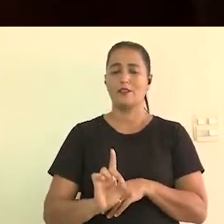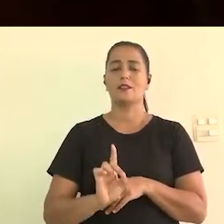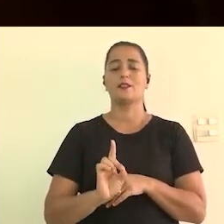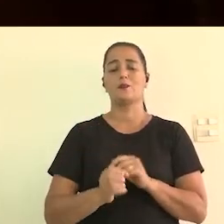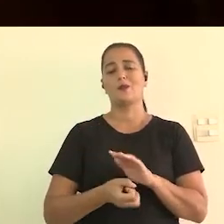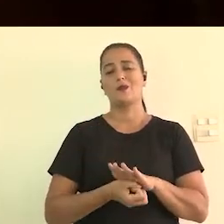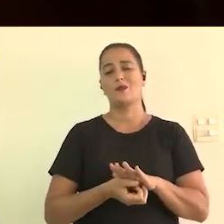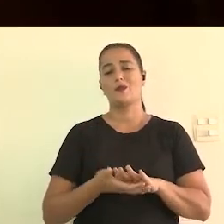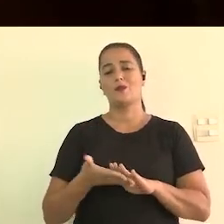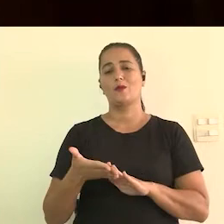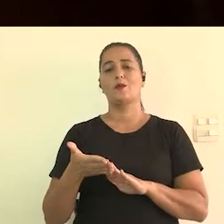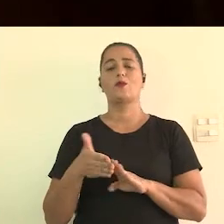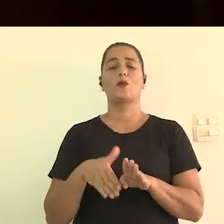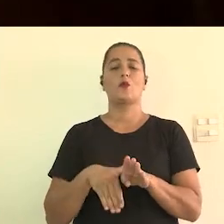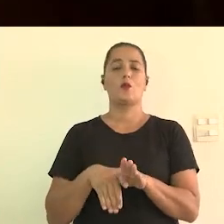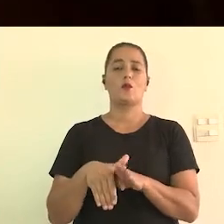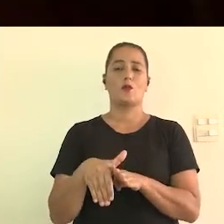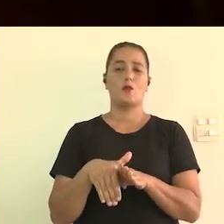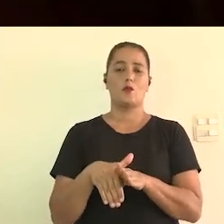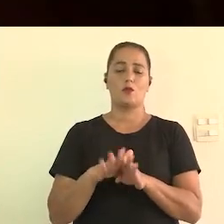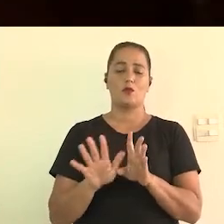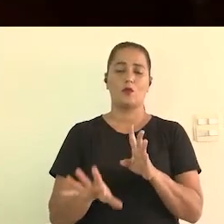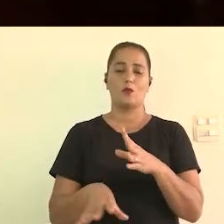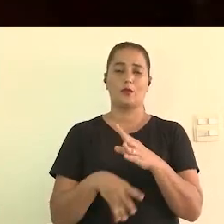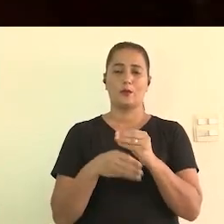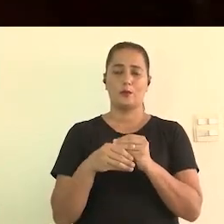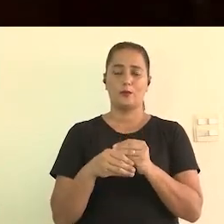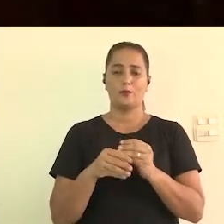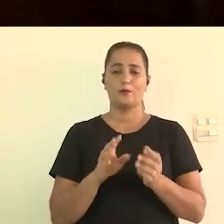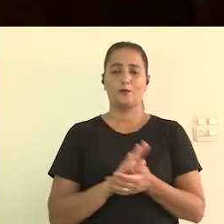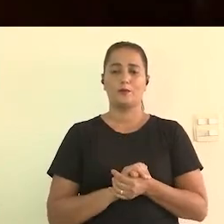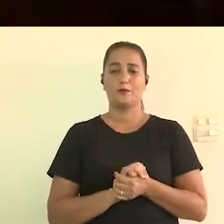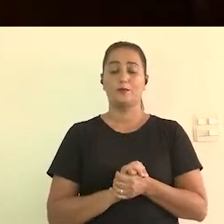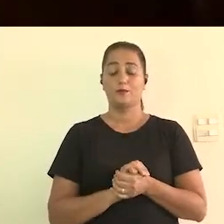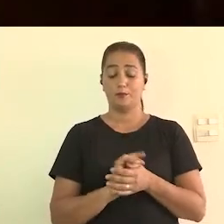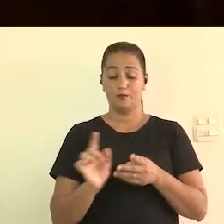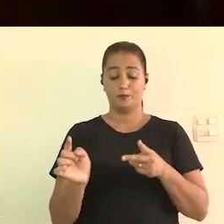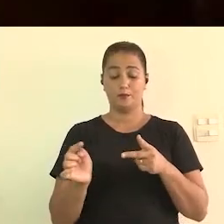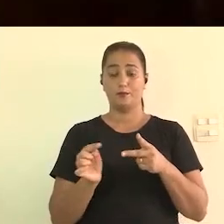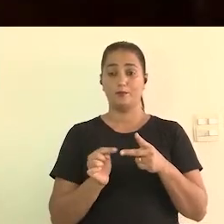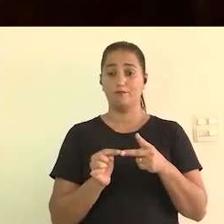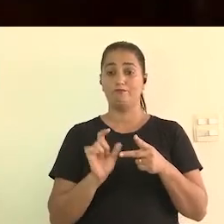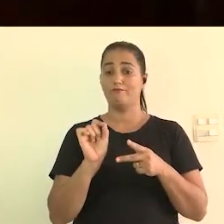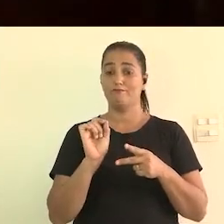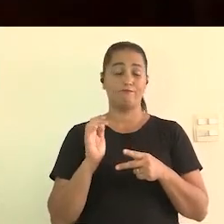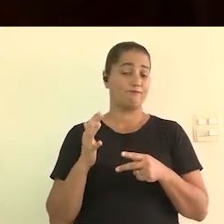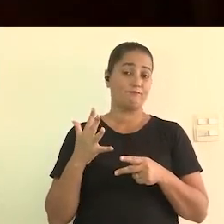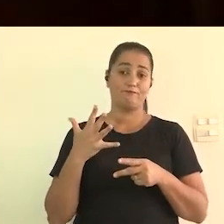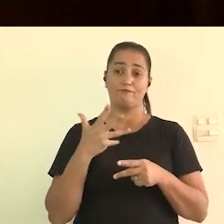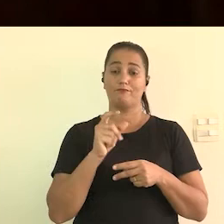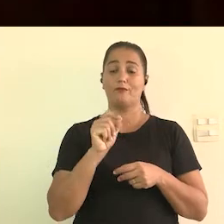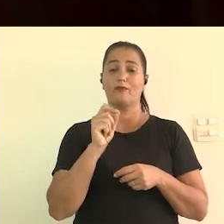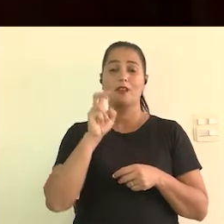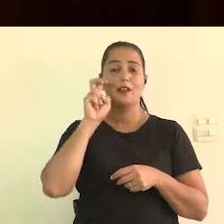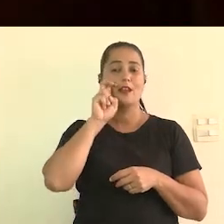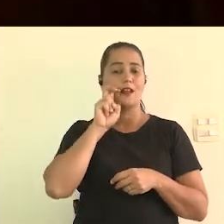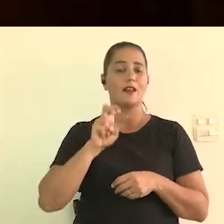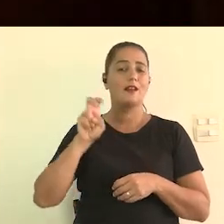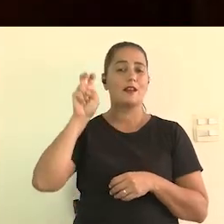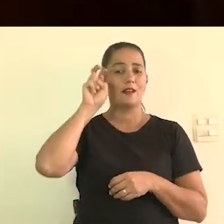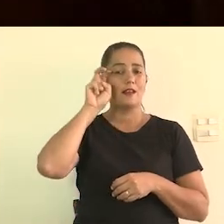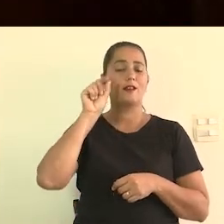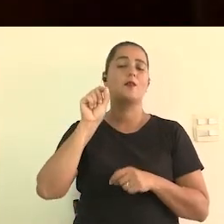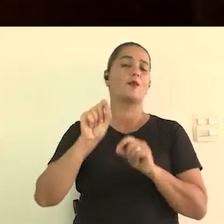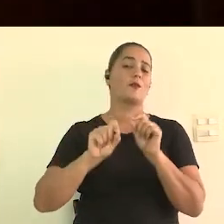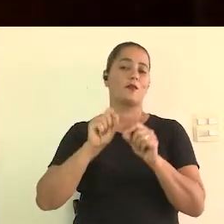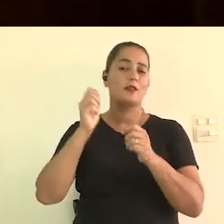vezes com consultor de conteúdo o outro ponto é da estética a Alessandro falou que